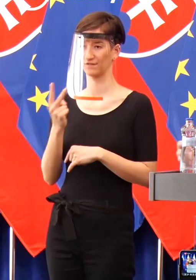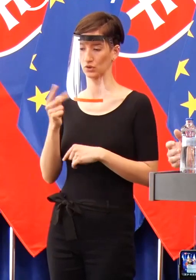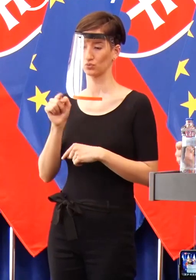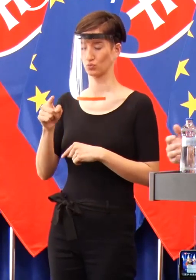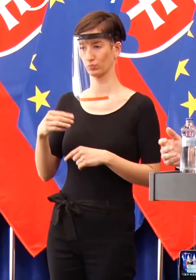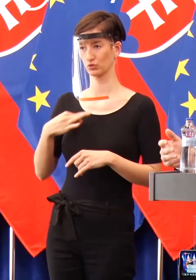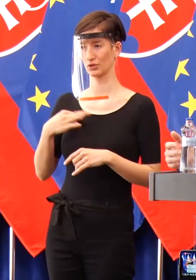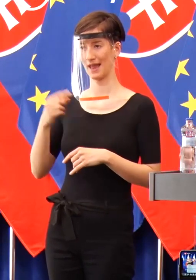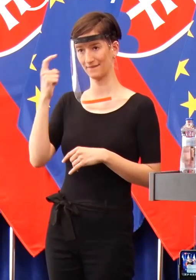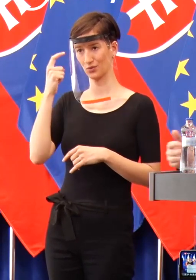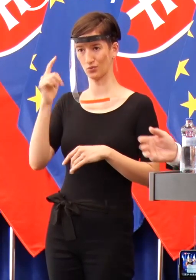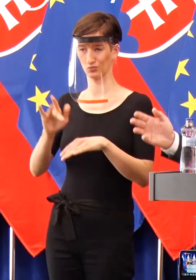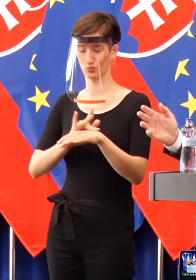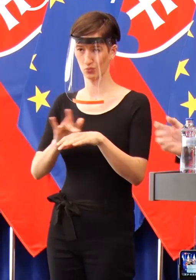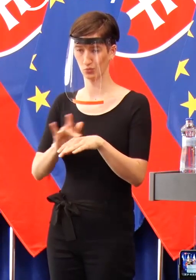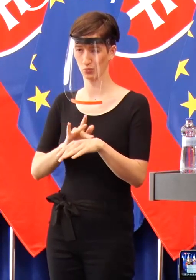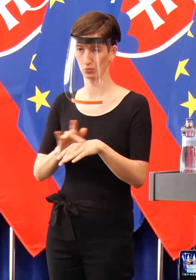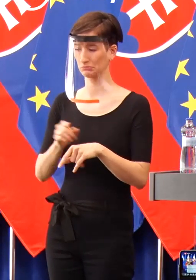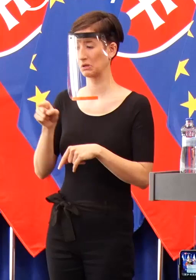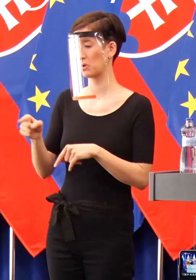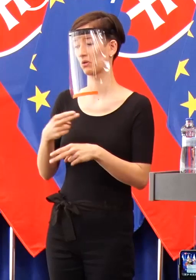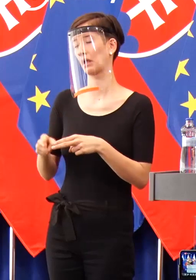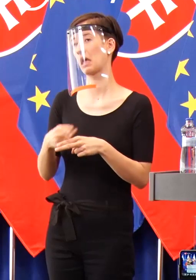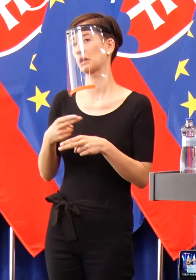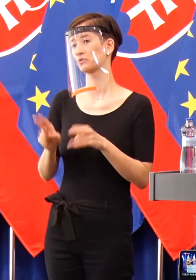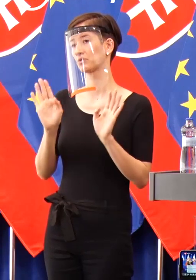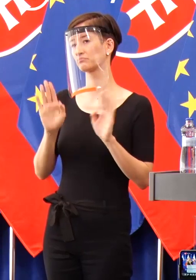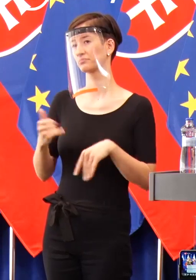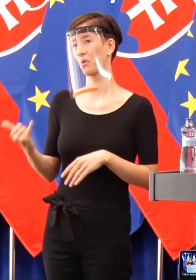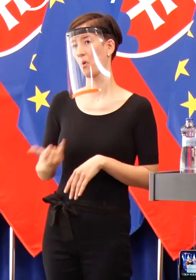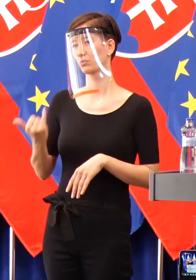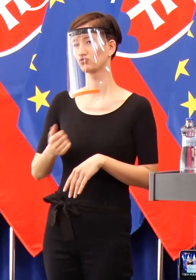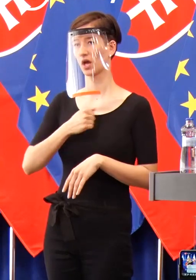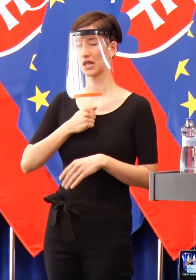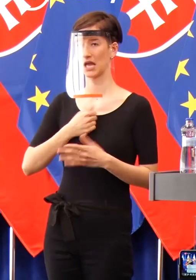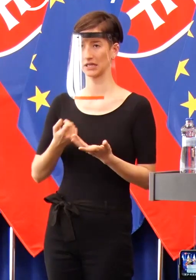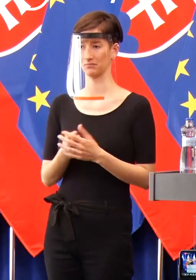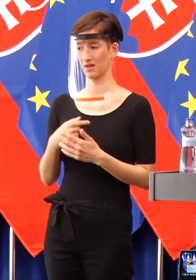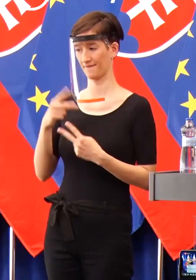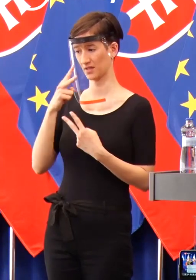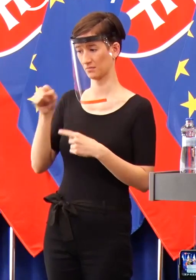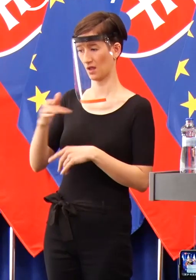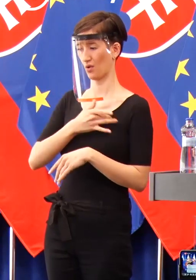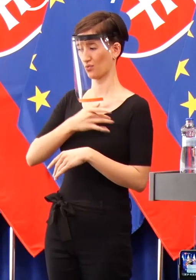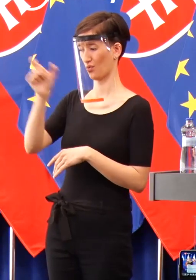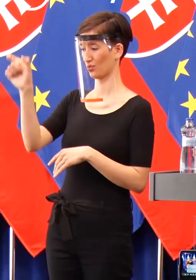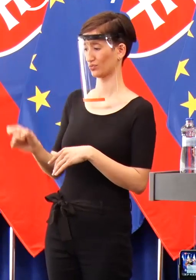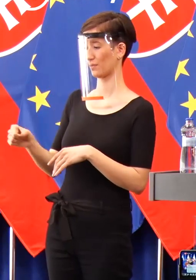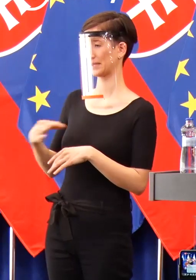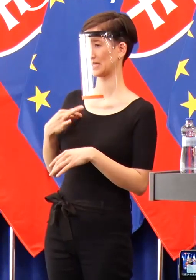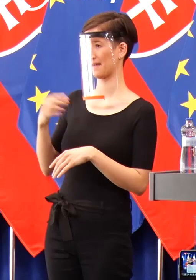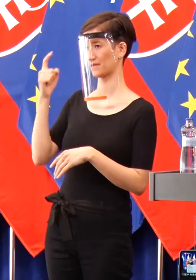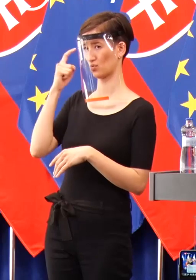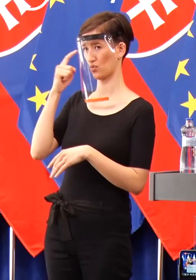peňaženku, ekonomika, ekonomika a je jedno, však to je obyčajná chrípka. Takýto človek pre mňa zdravý rozum nemá a je to aj prejavom jeho statusu.